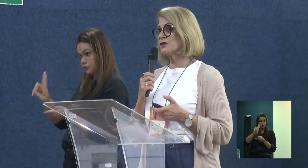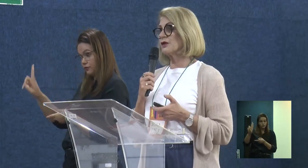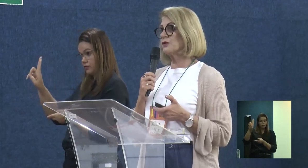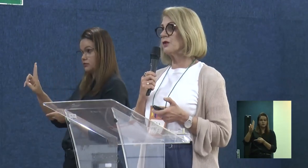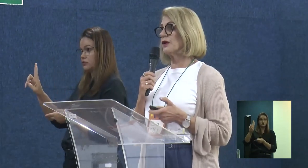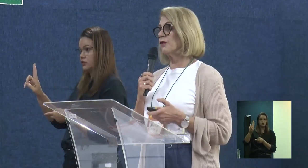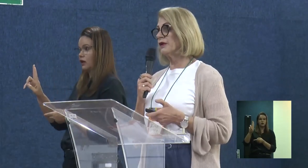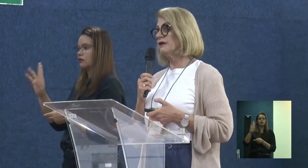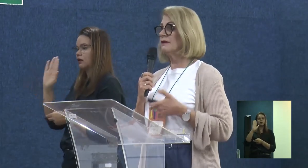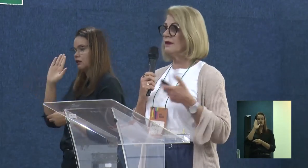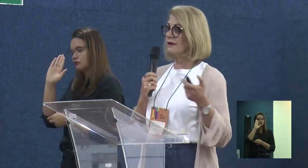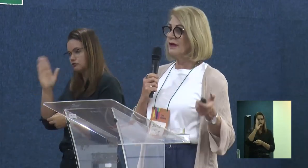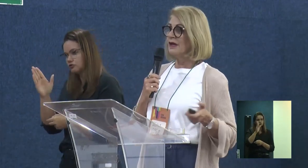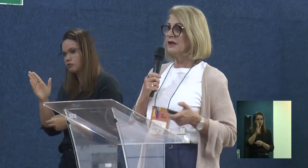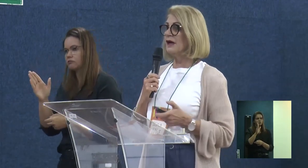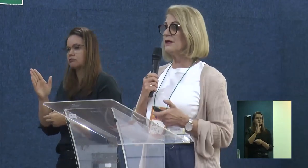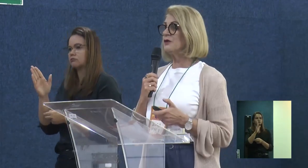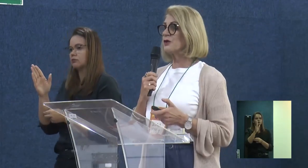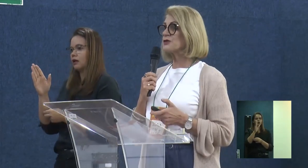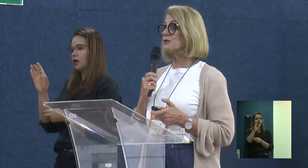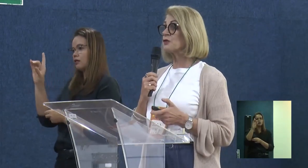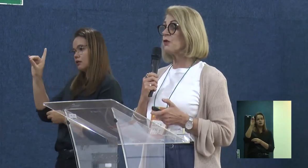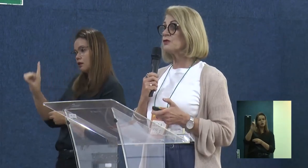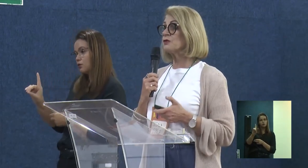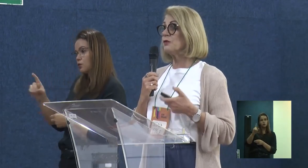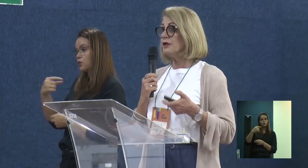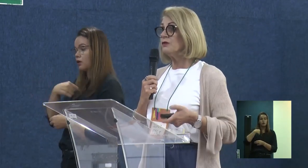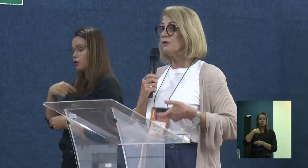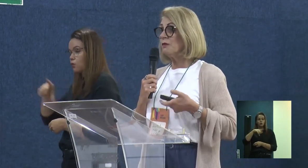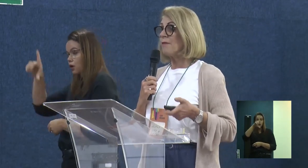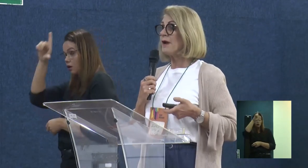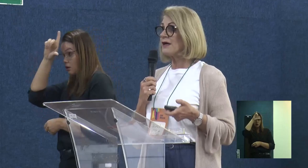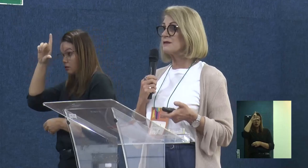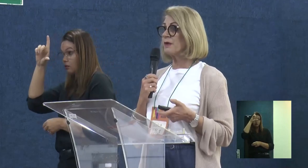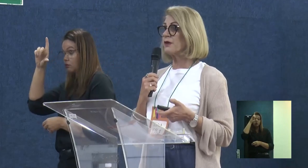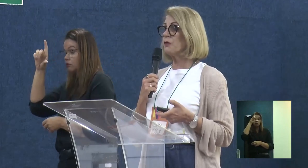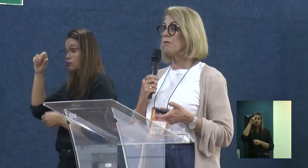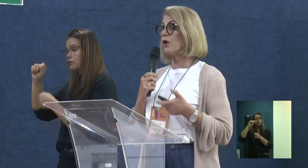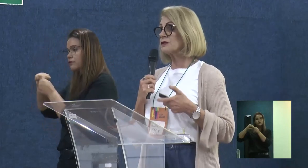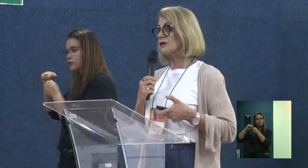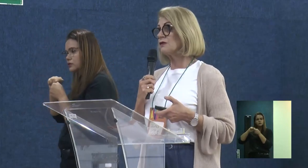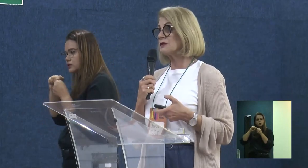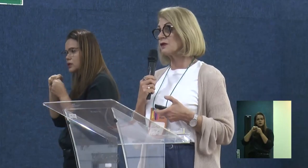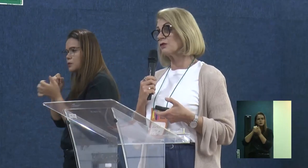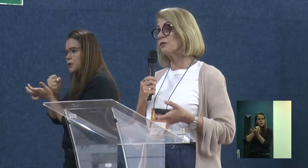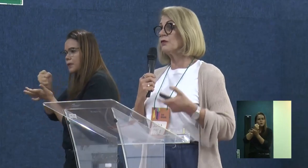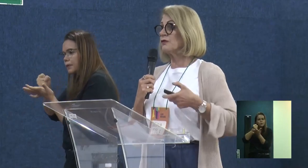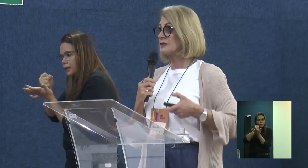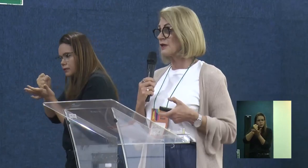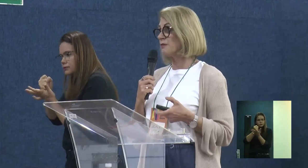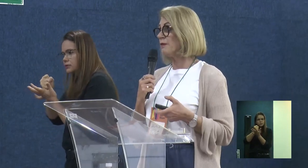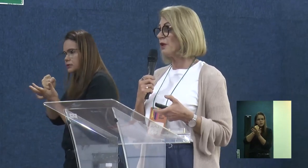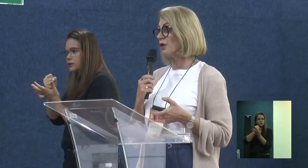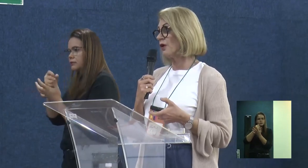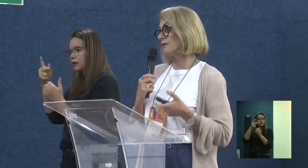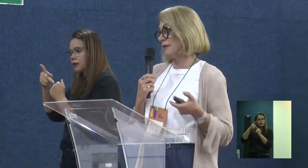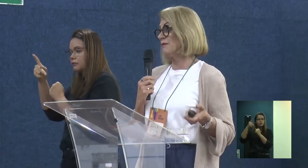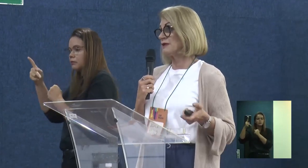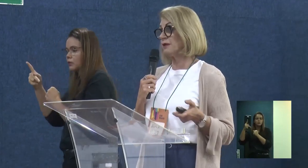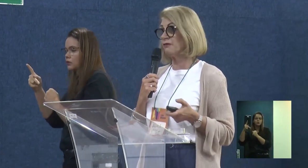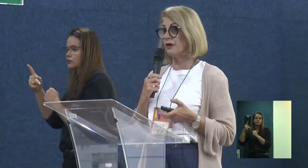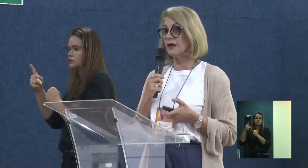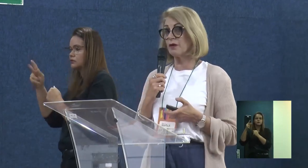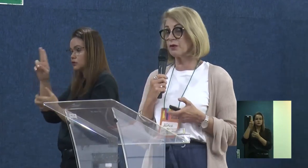ela tinha sido diretora, eu e o IDEM, e aí nós tínhamos construído uma base para que o pós-graduação, numa universidade bem